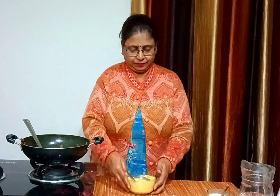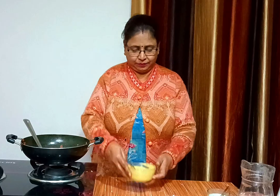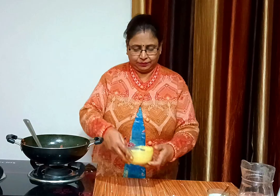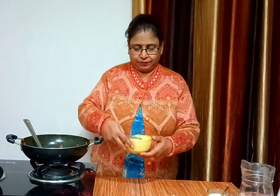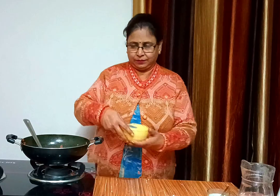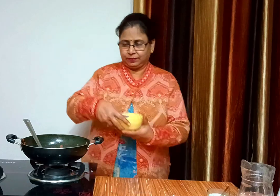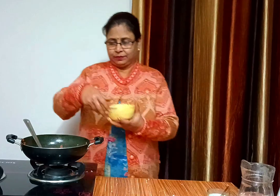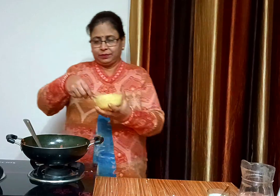मसाला डाल देंगे